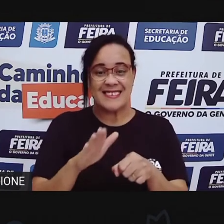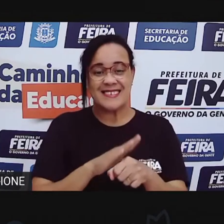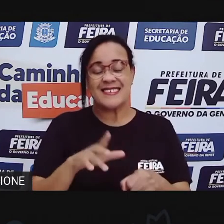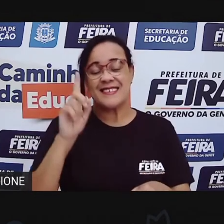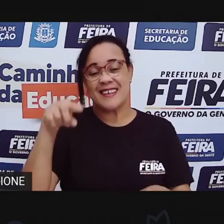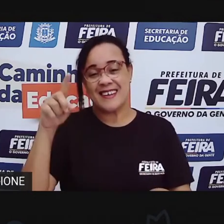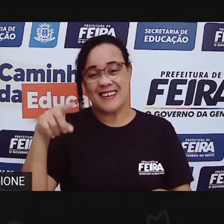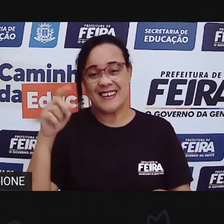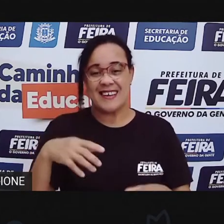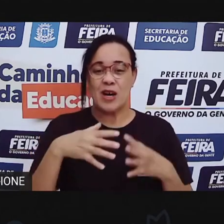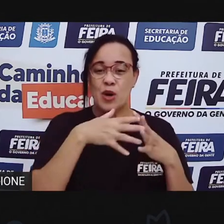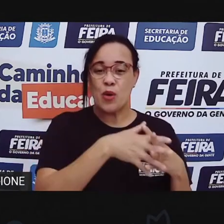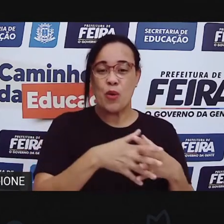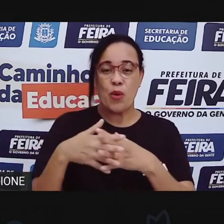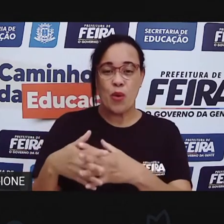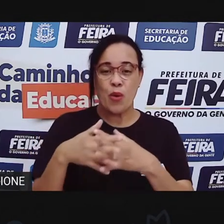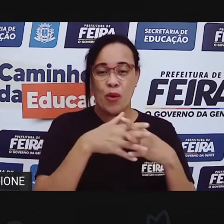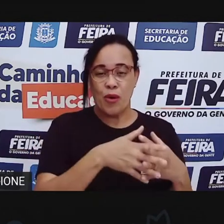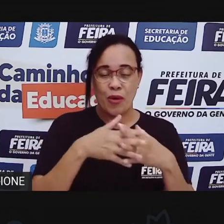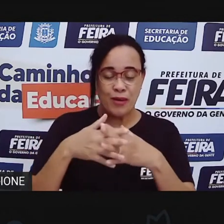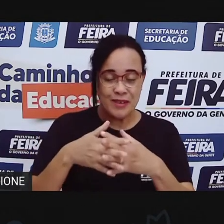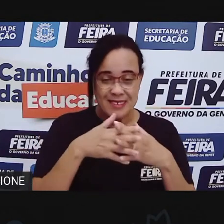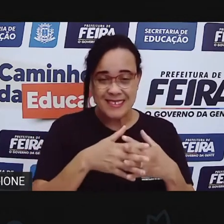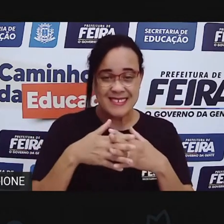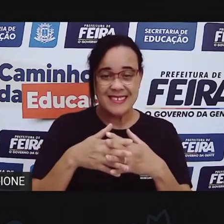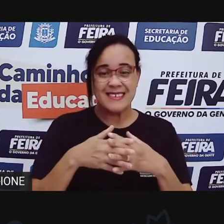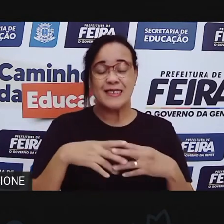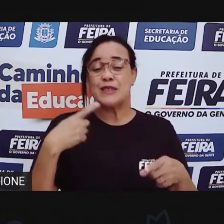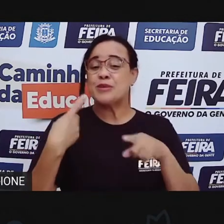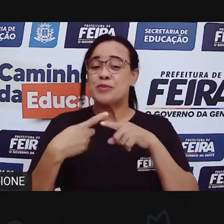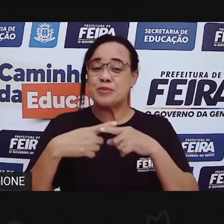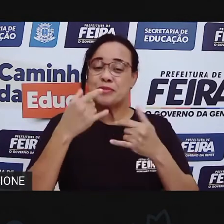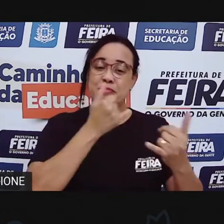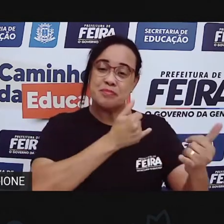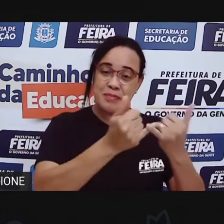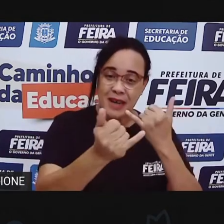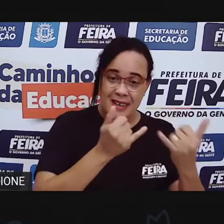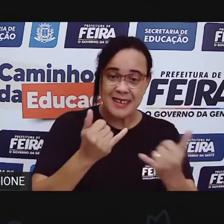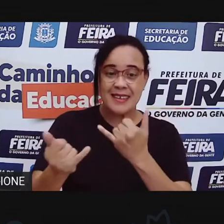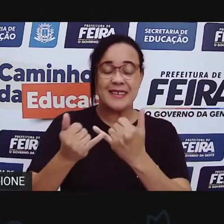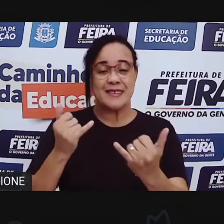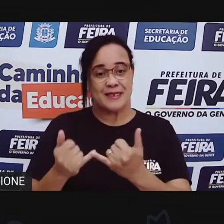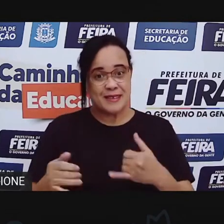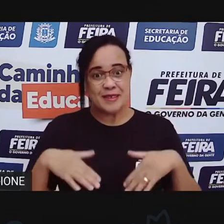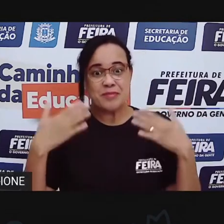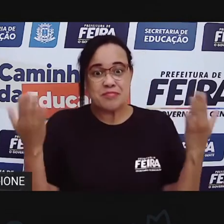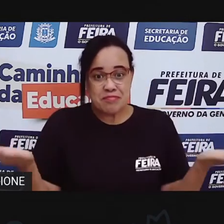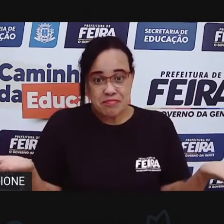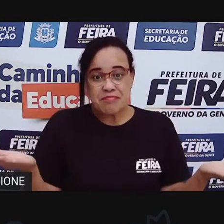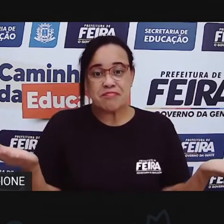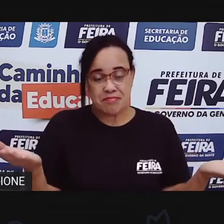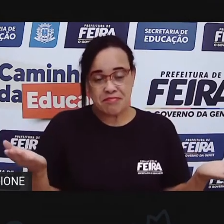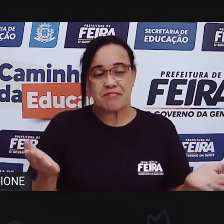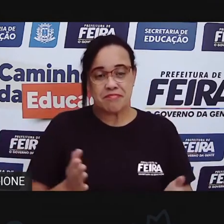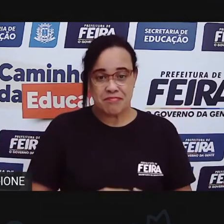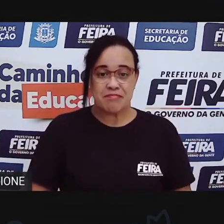São parecidas? São? Não sei. Nunca aconteceu isso com você? Não.